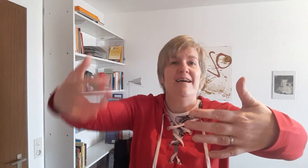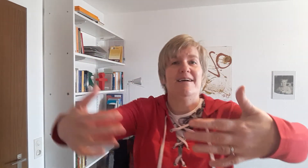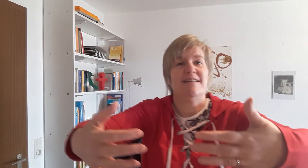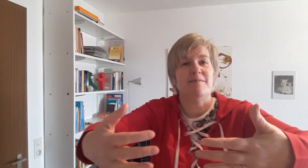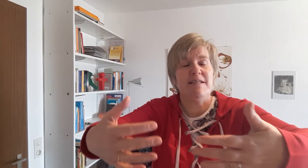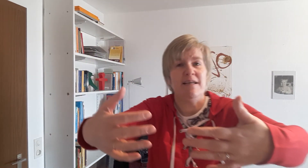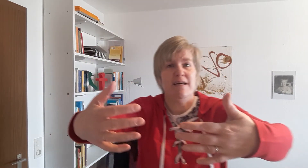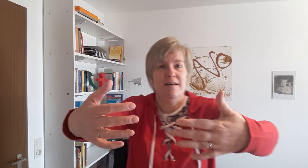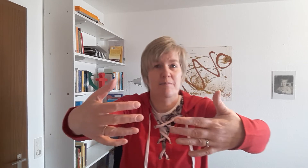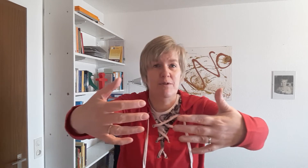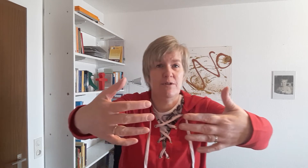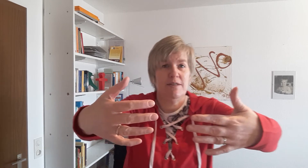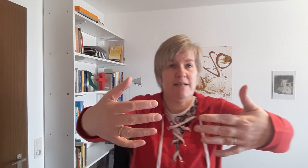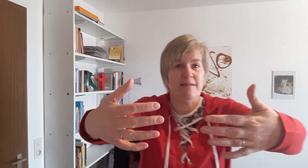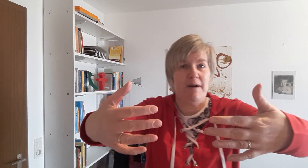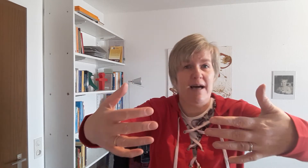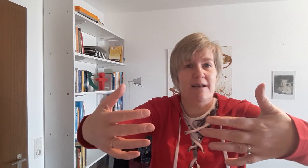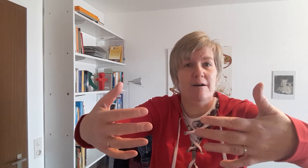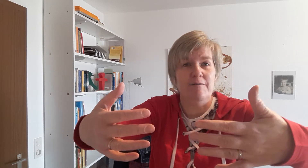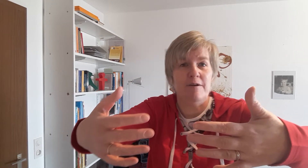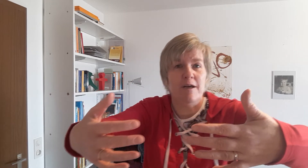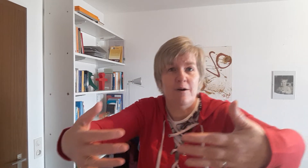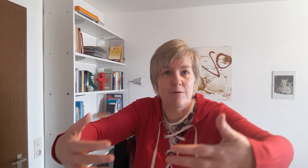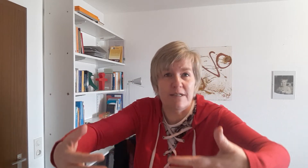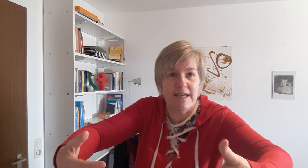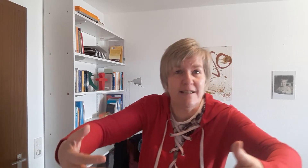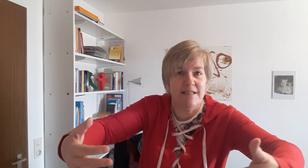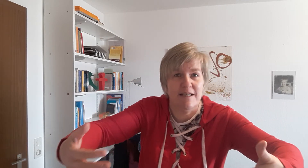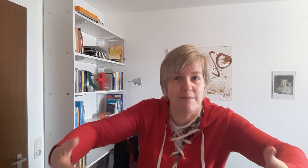Dann nehmen wir die Mülltonne in den Anlauf und kicken die in den Himmel.